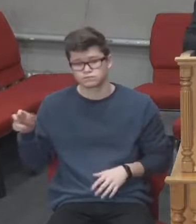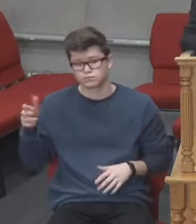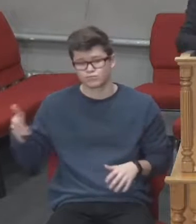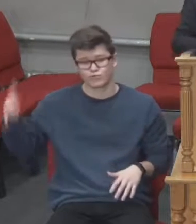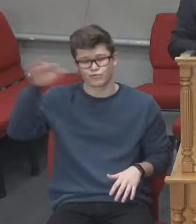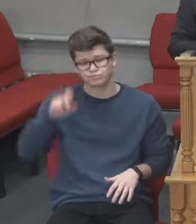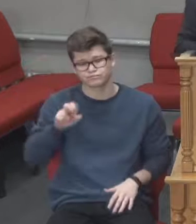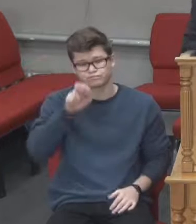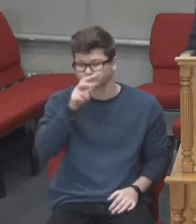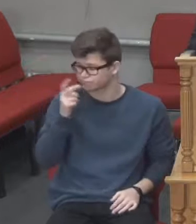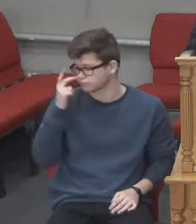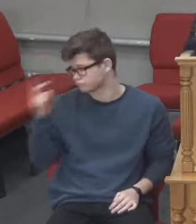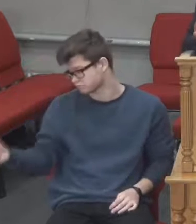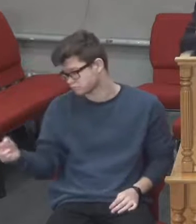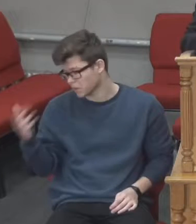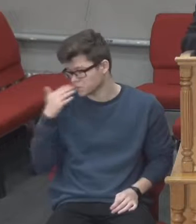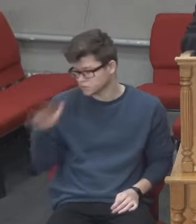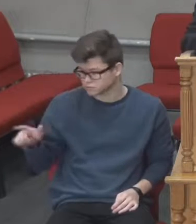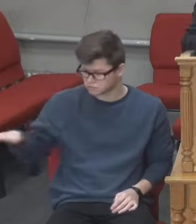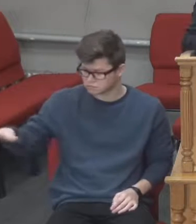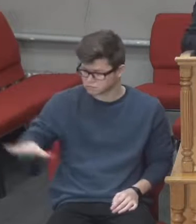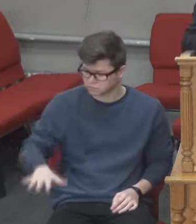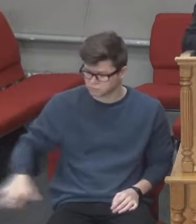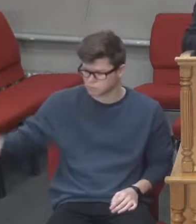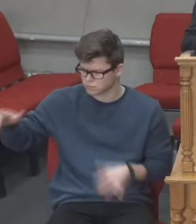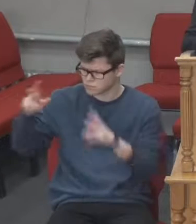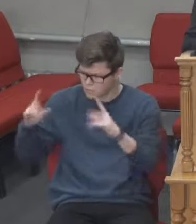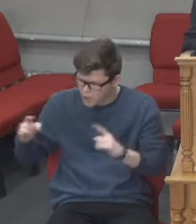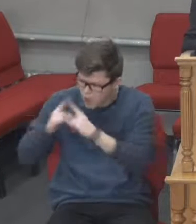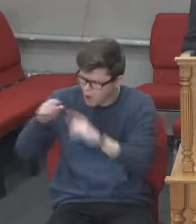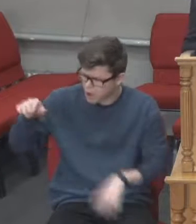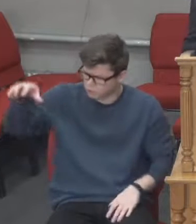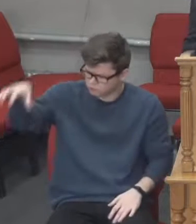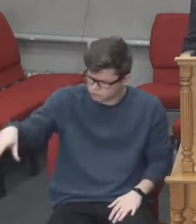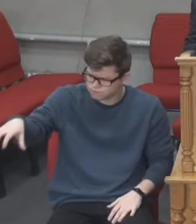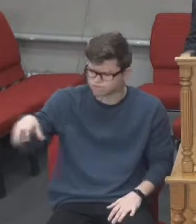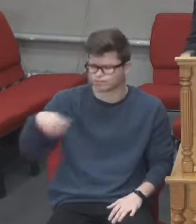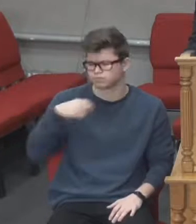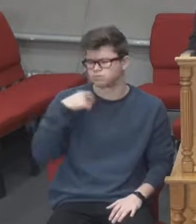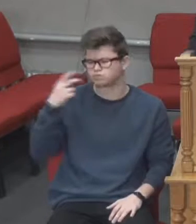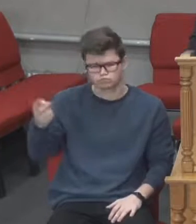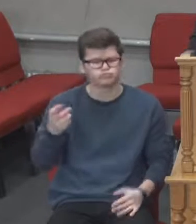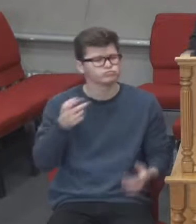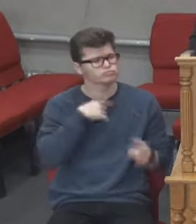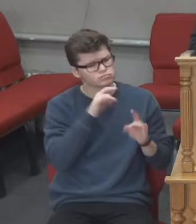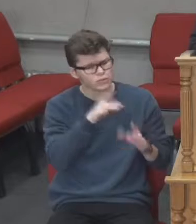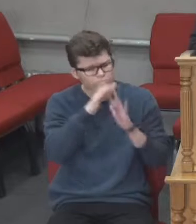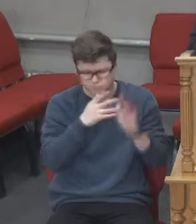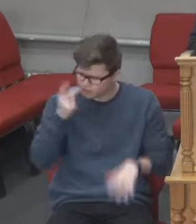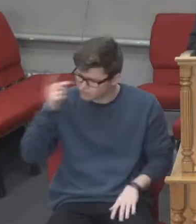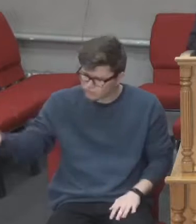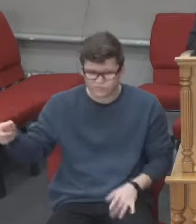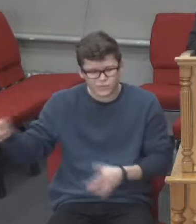храм. Вони, певно, хвалили Христу і розказували, дивись, які будівлі, як все гарно